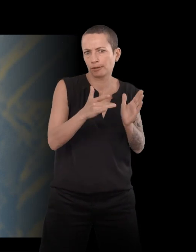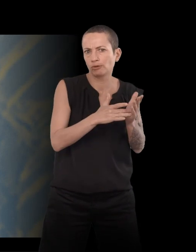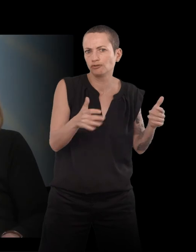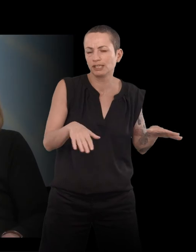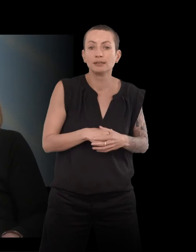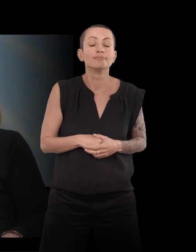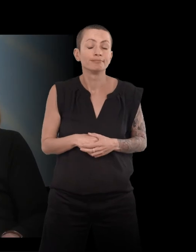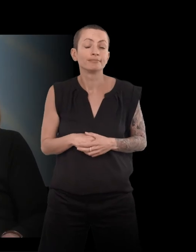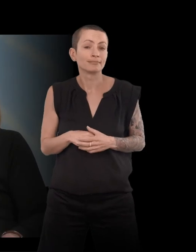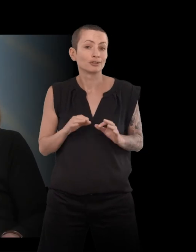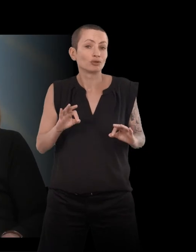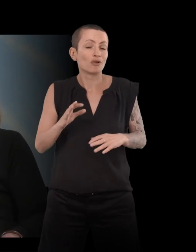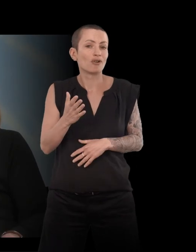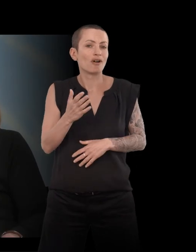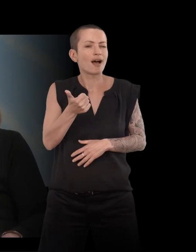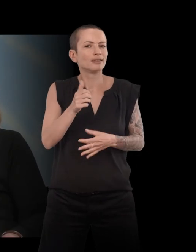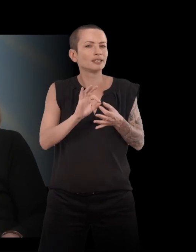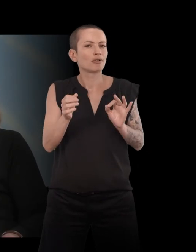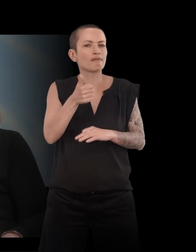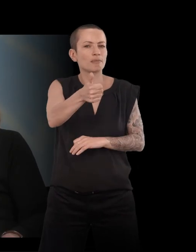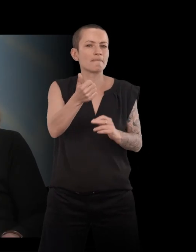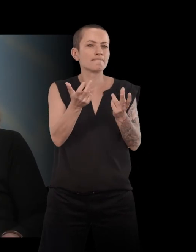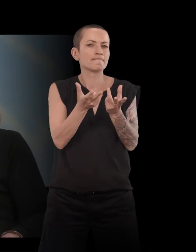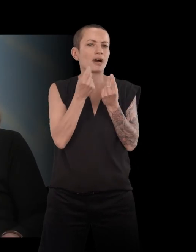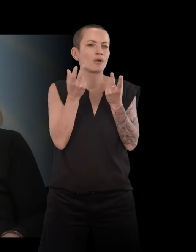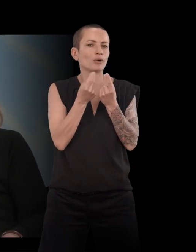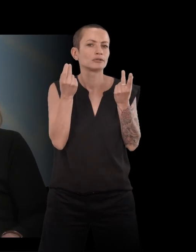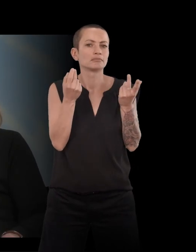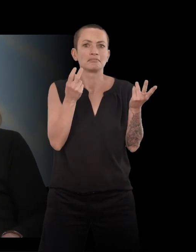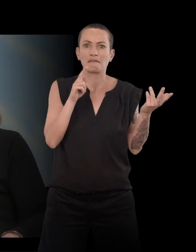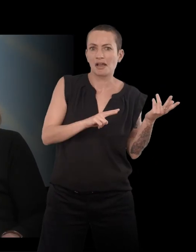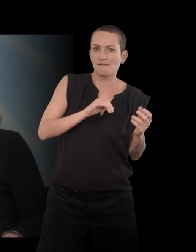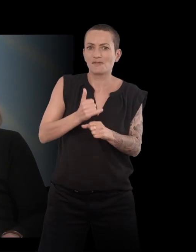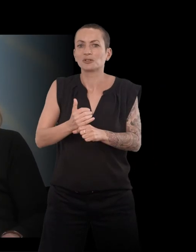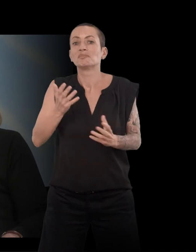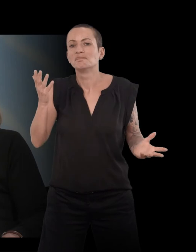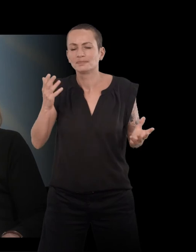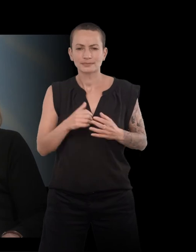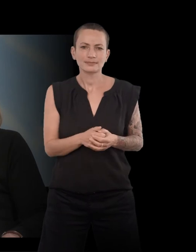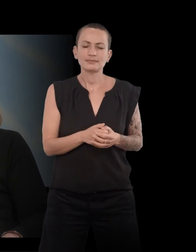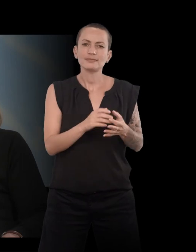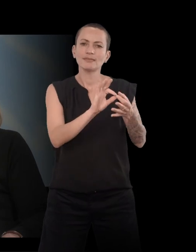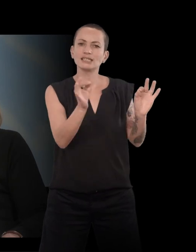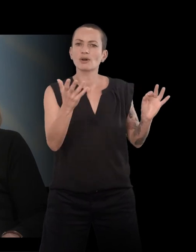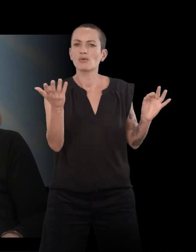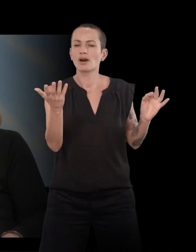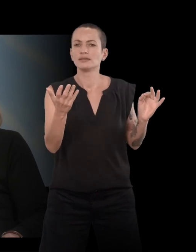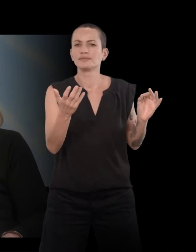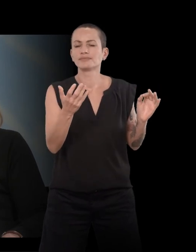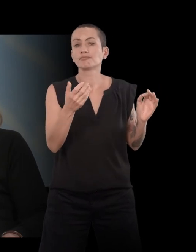Oui, d'ailleurs, il y une histoire que vous racontez. Alors est-elle vraie, est-elle fausse ? C'est celle d'un des ouvriers de l